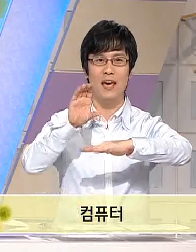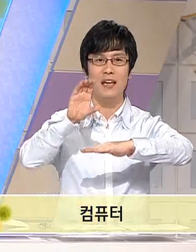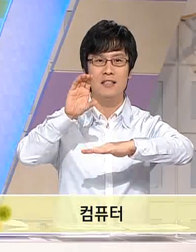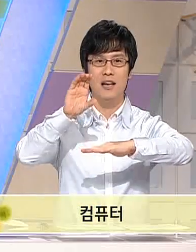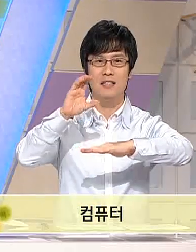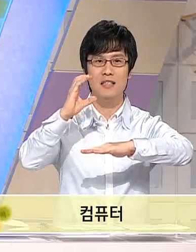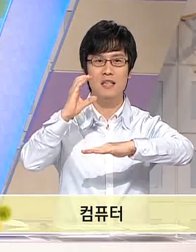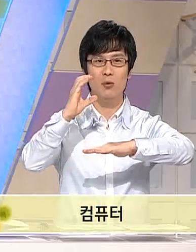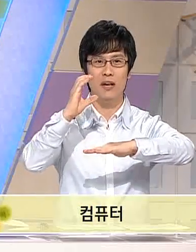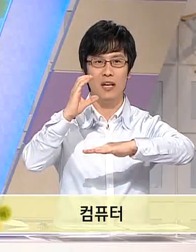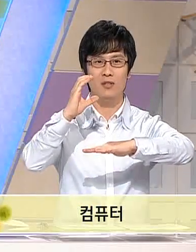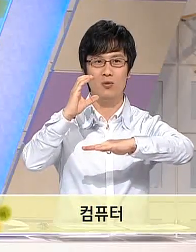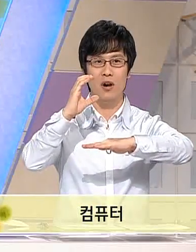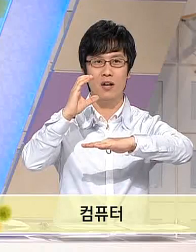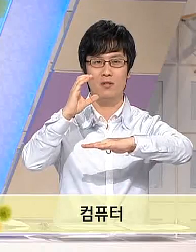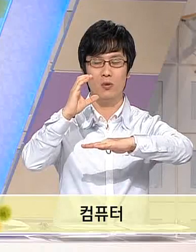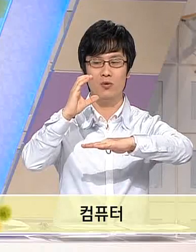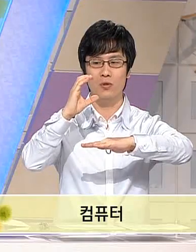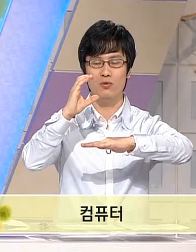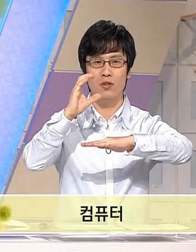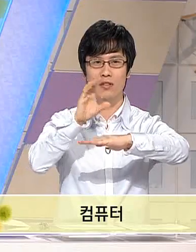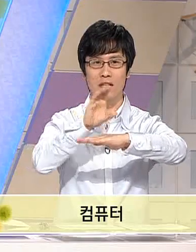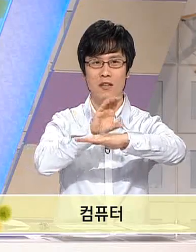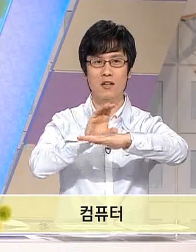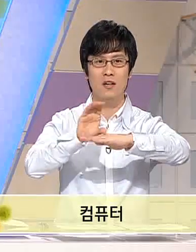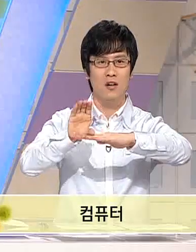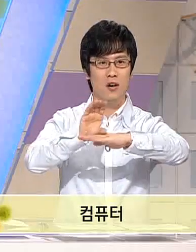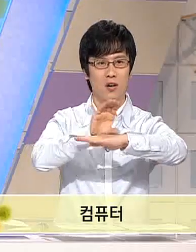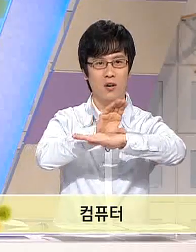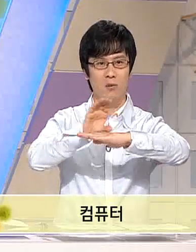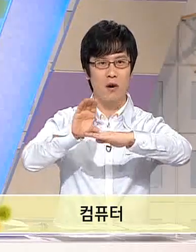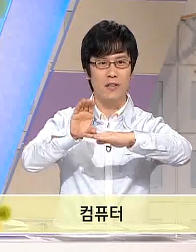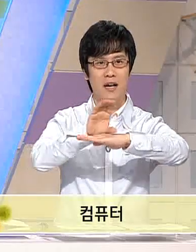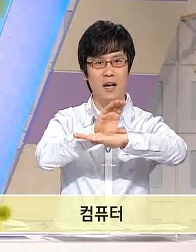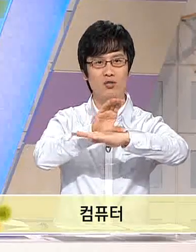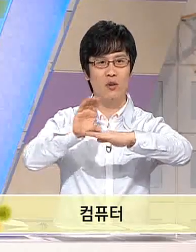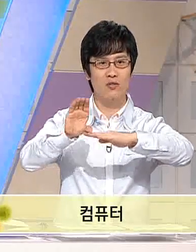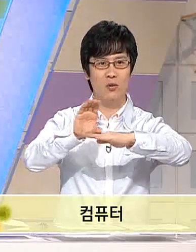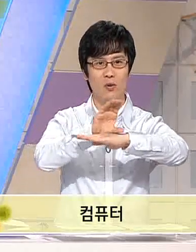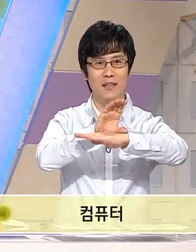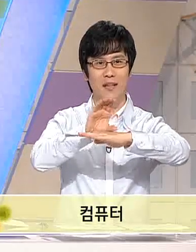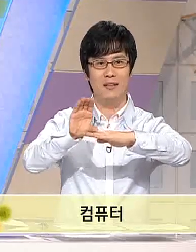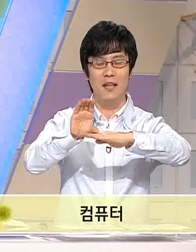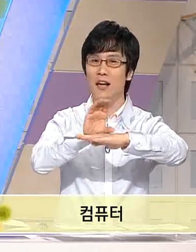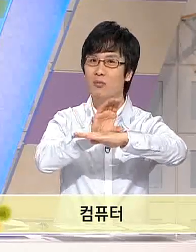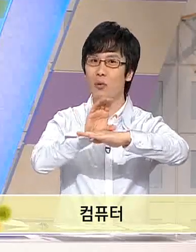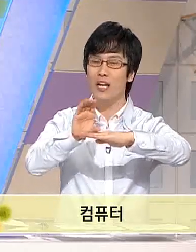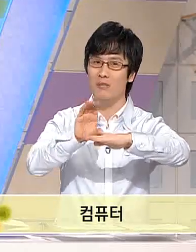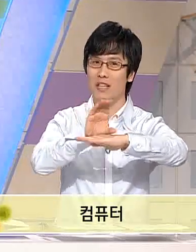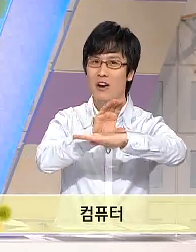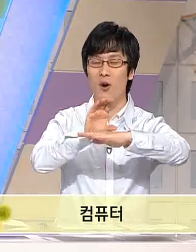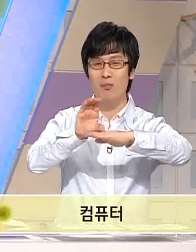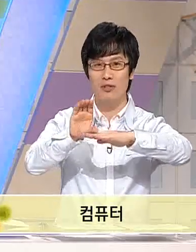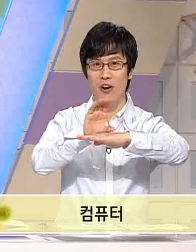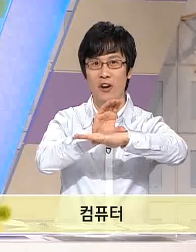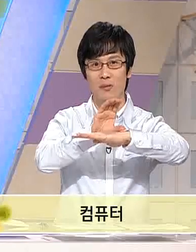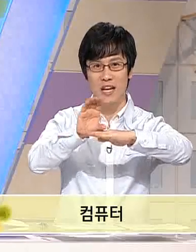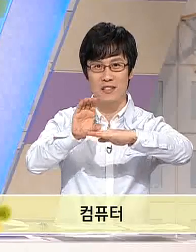자 C 모양의 오른손 수영을 해서 번갈아 두 번 정도 왔다 갔다 하는 모양입니다. 컴퓨터 어렵지